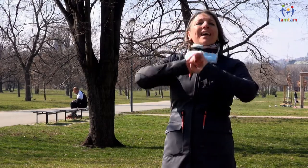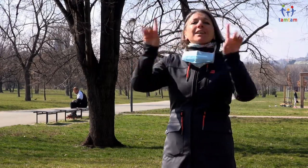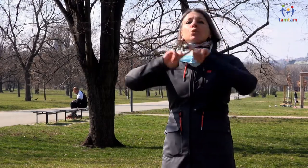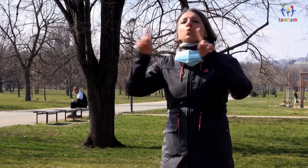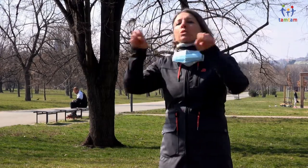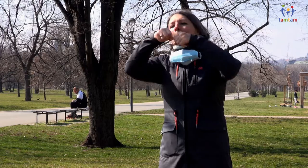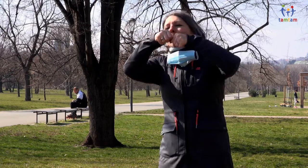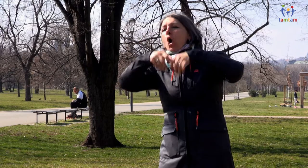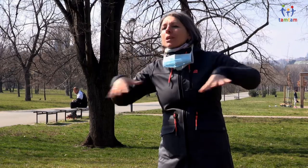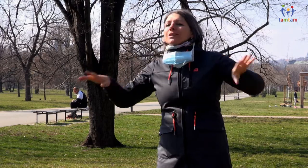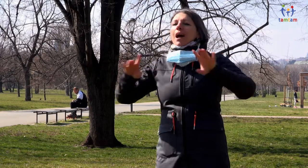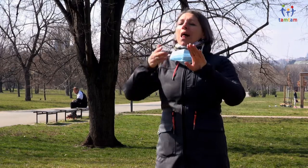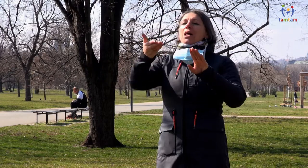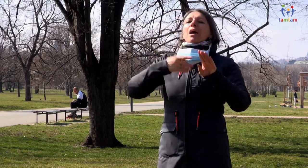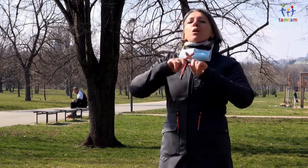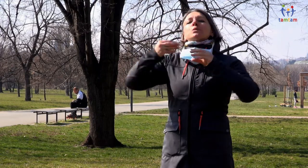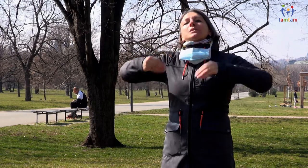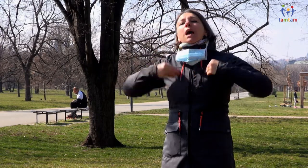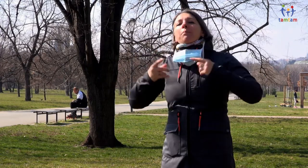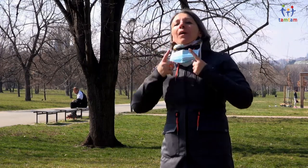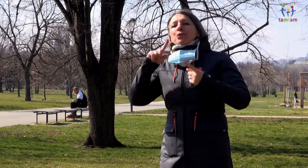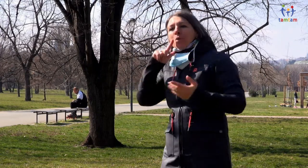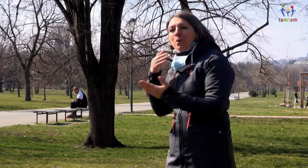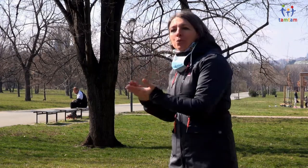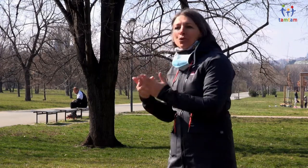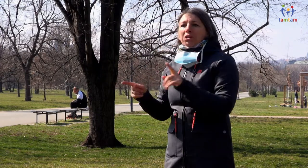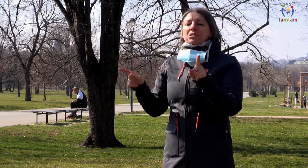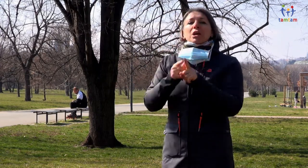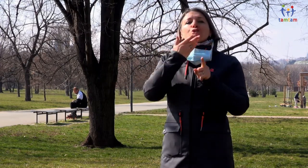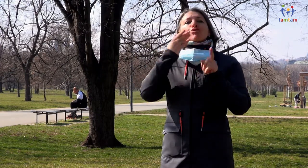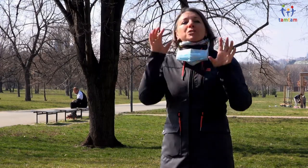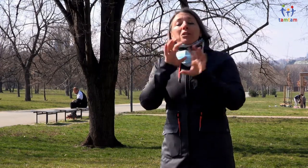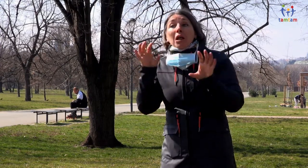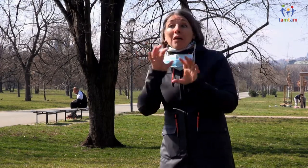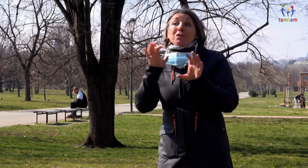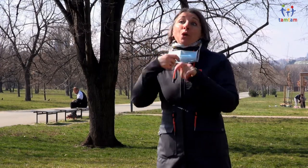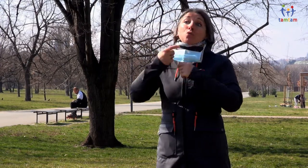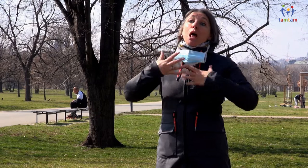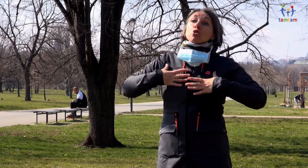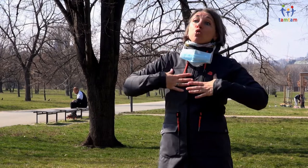celou řadu zábavných aktivit. Česká televize udělala dopolední pořad učitelka.